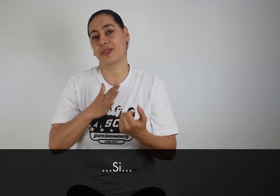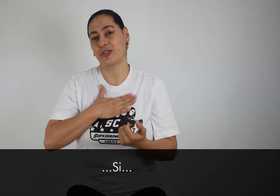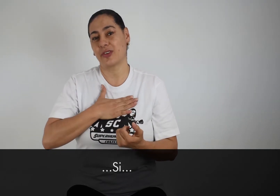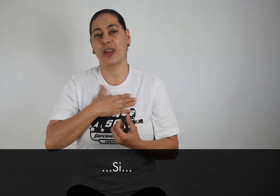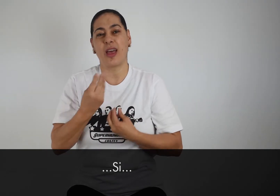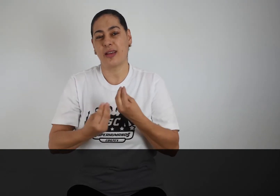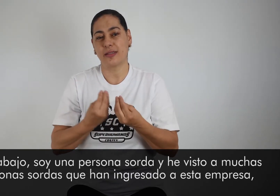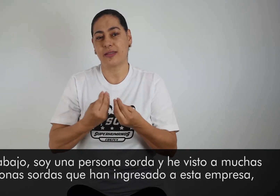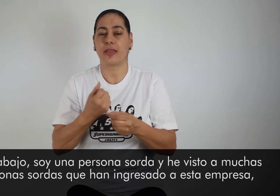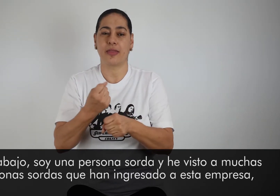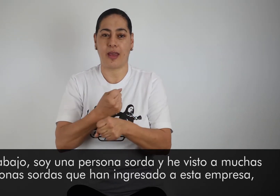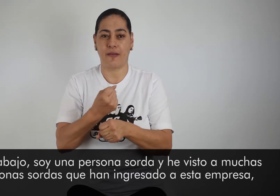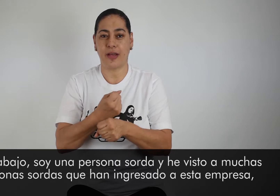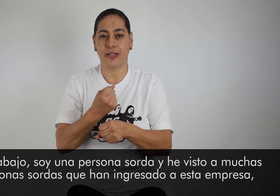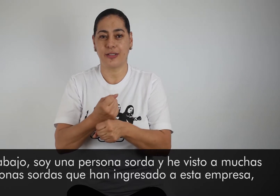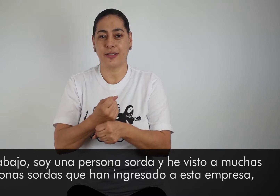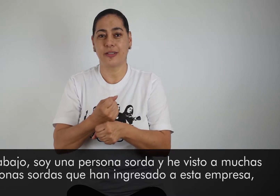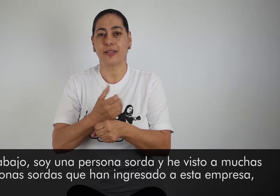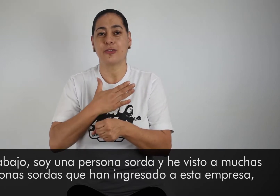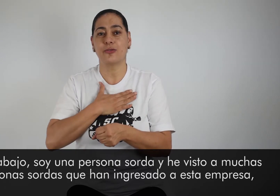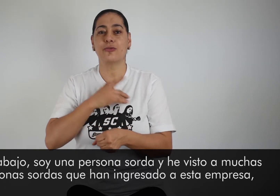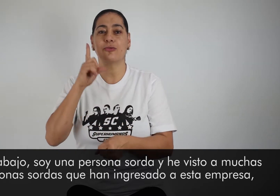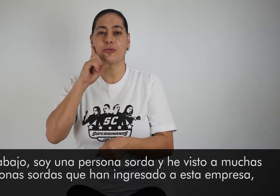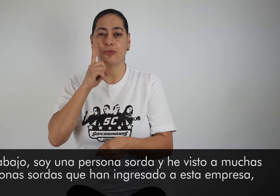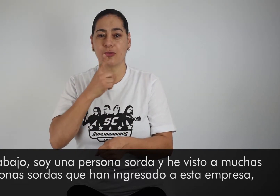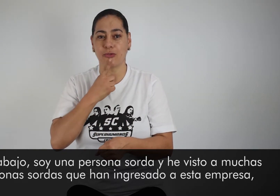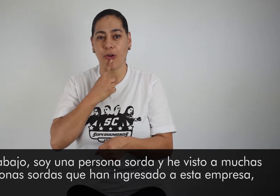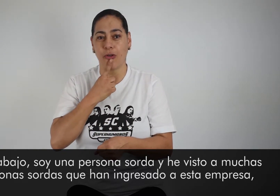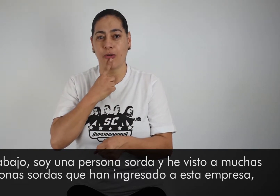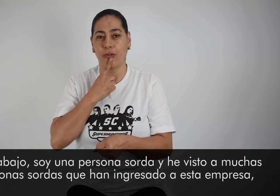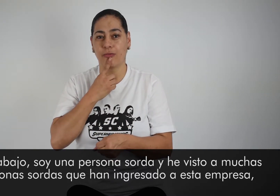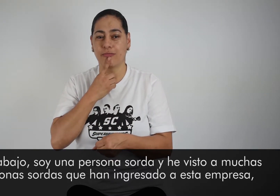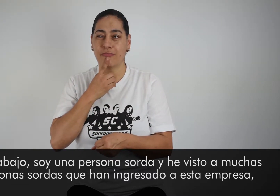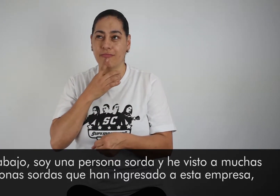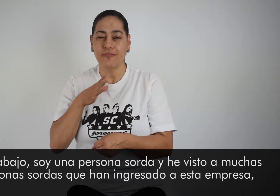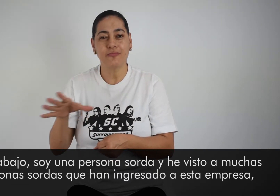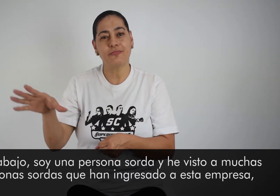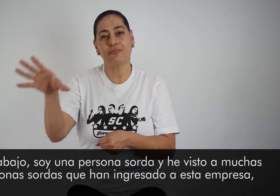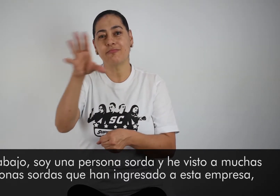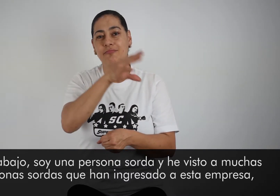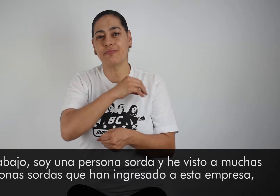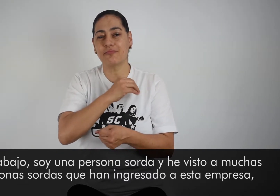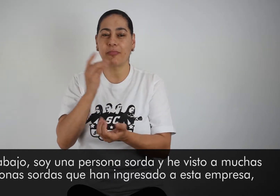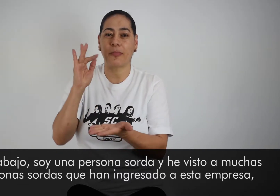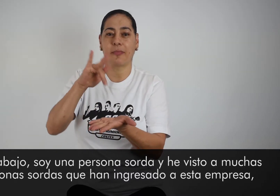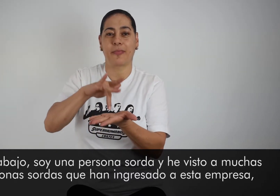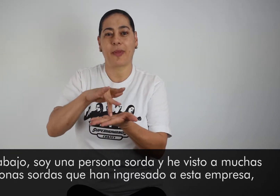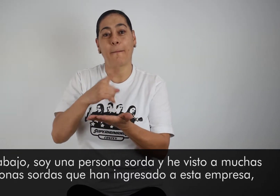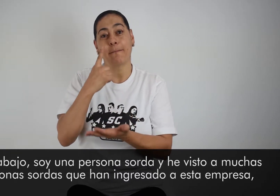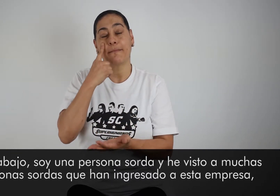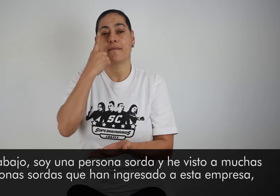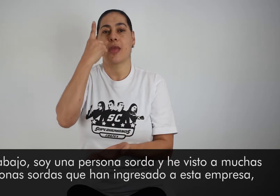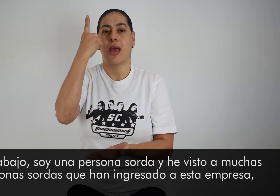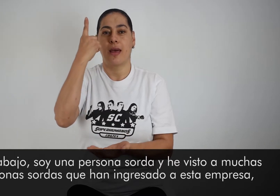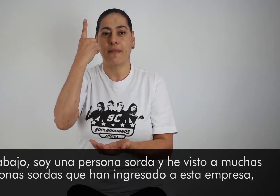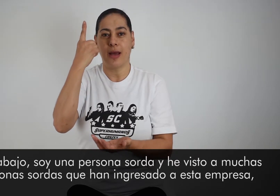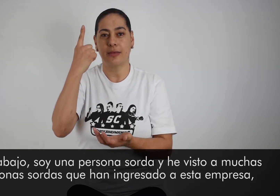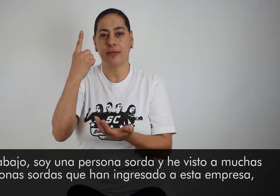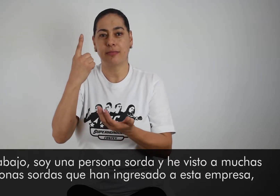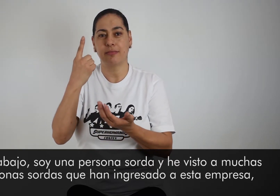he trabajado y he visto, soy una persona sorda, he visto muchas personas sordas que